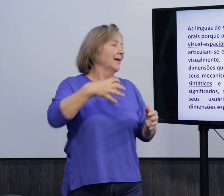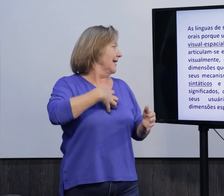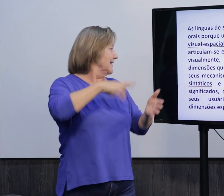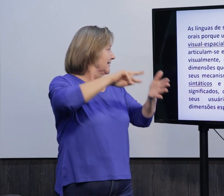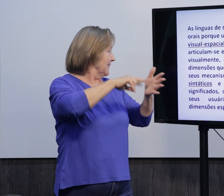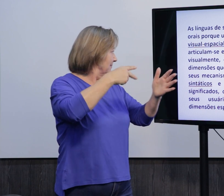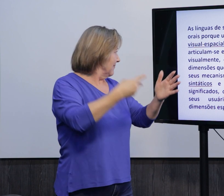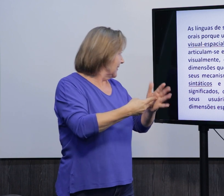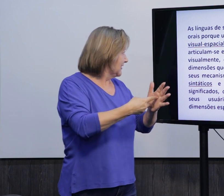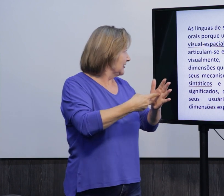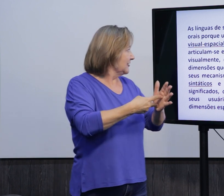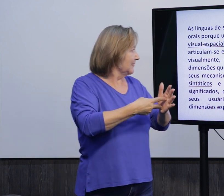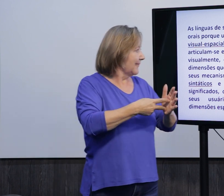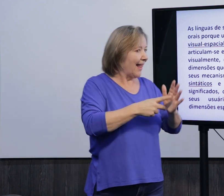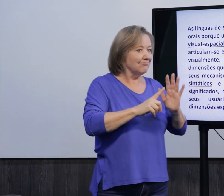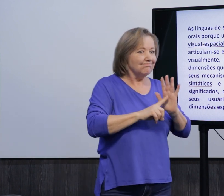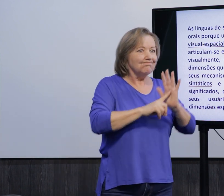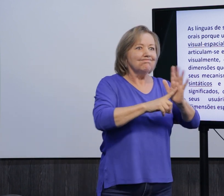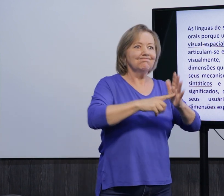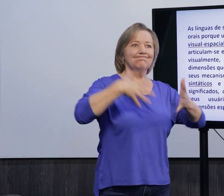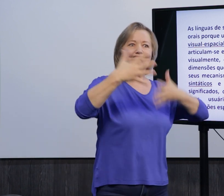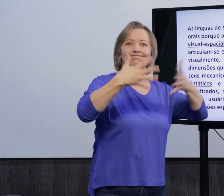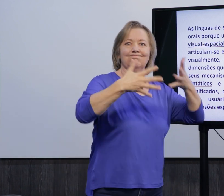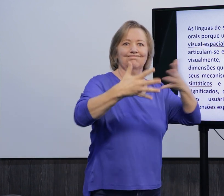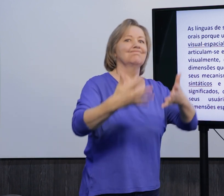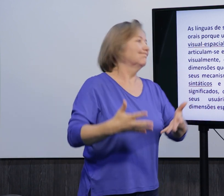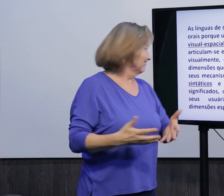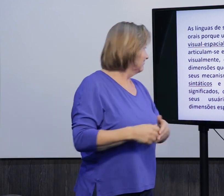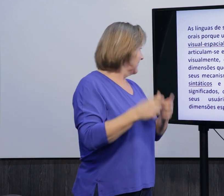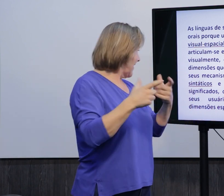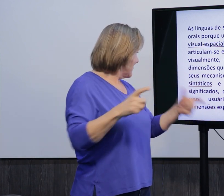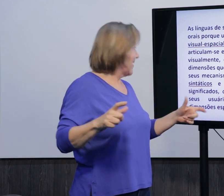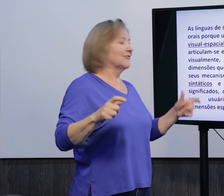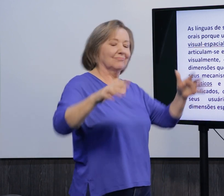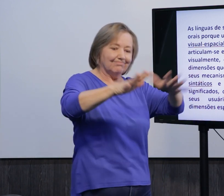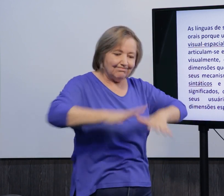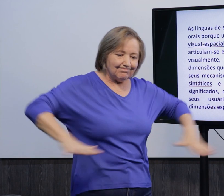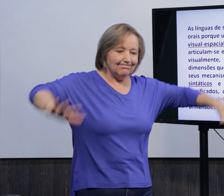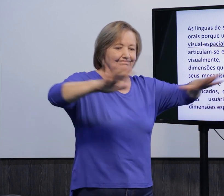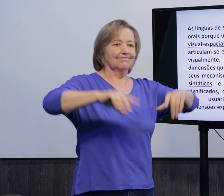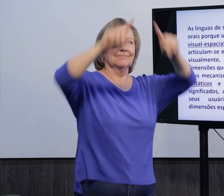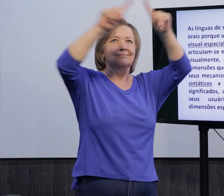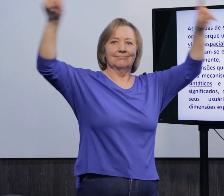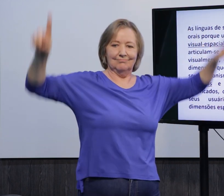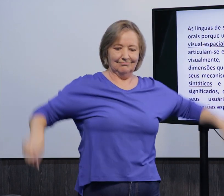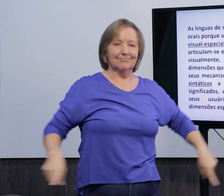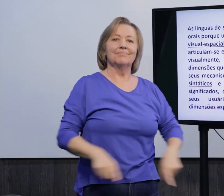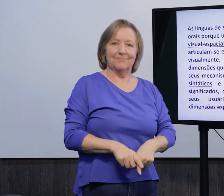semânticos, né, ela apresenta todos esses mecanismos, né, existe também um espaço onde